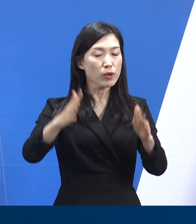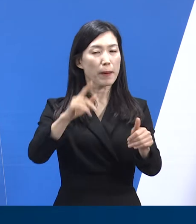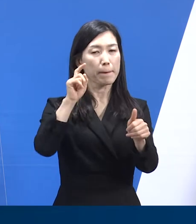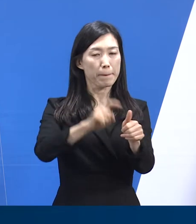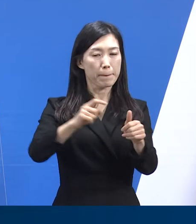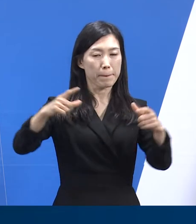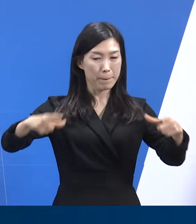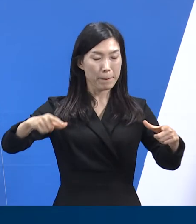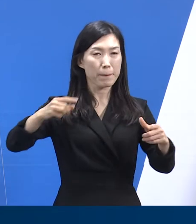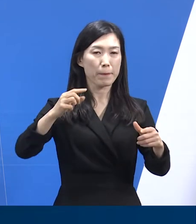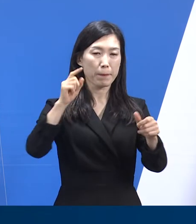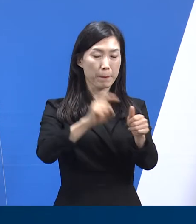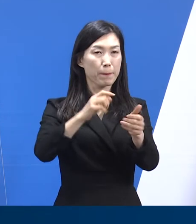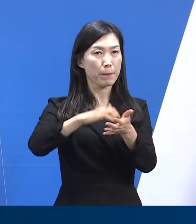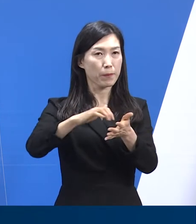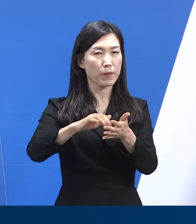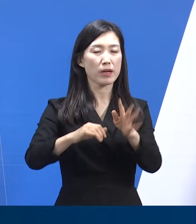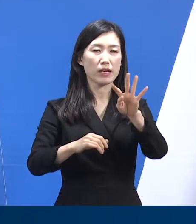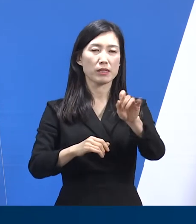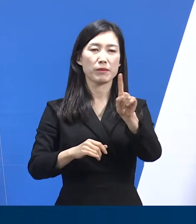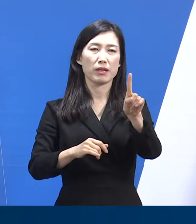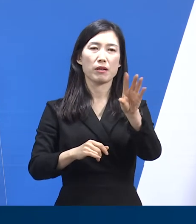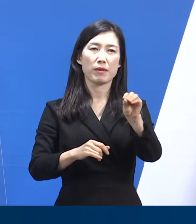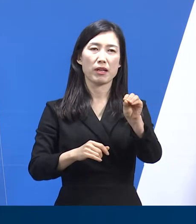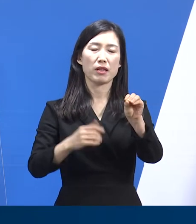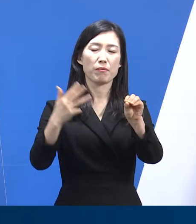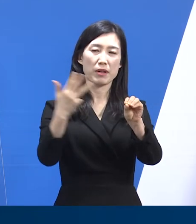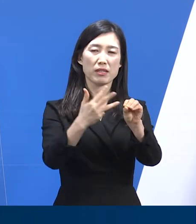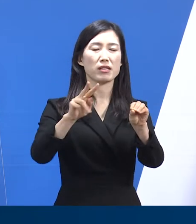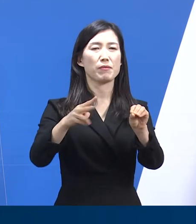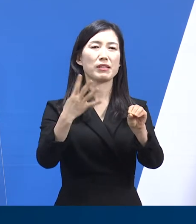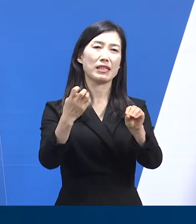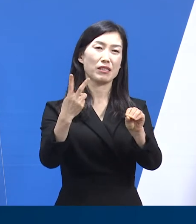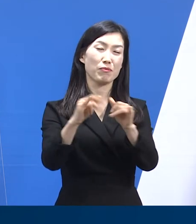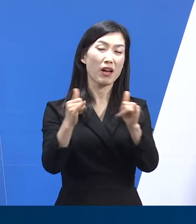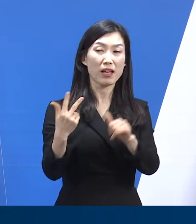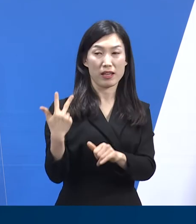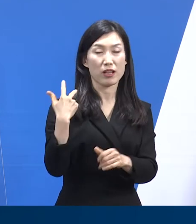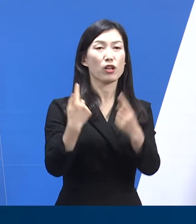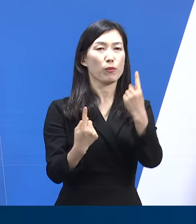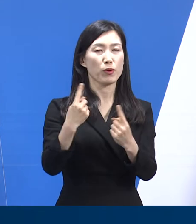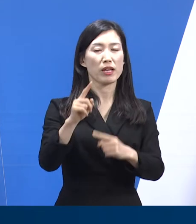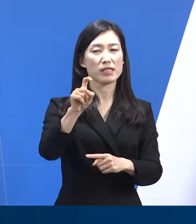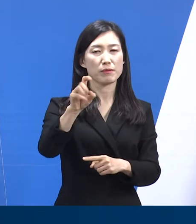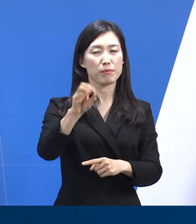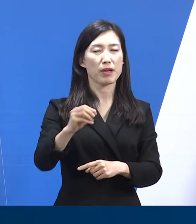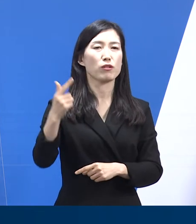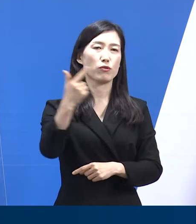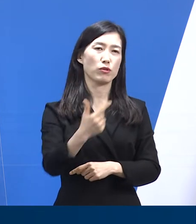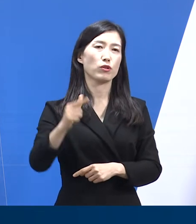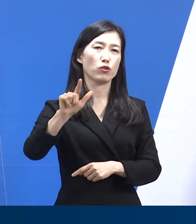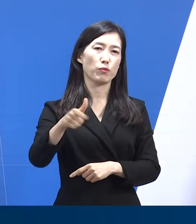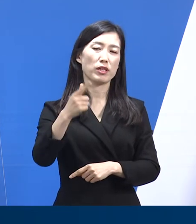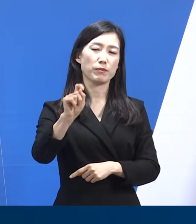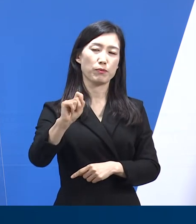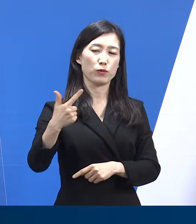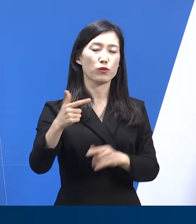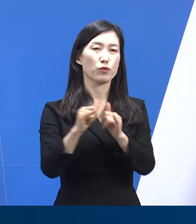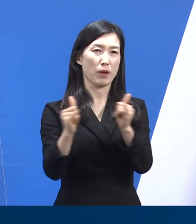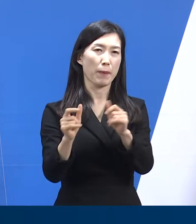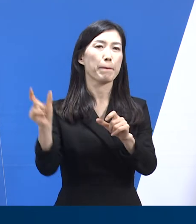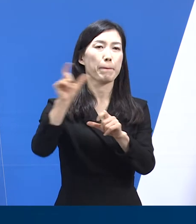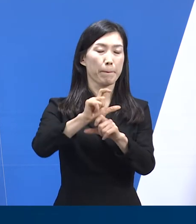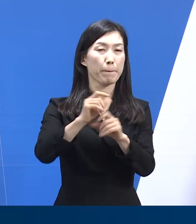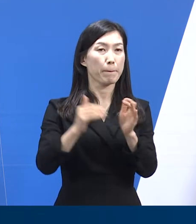발생한 도내 확진자 수는 41만 842명으로 전주 대비 10만 6,616명 증가했으며